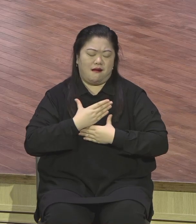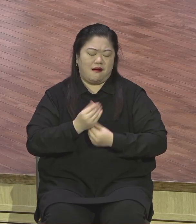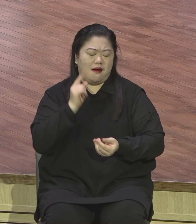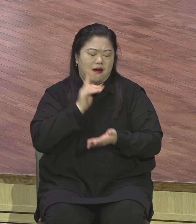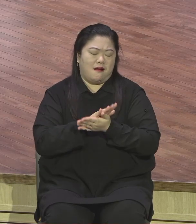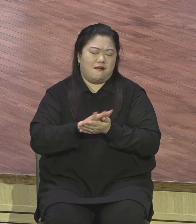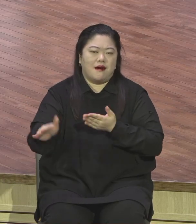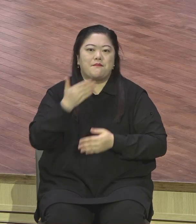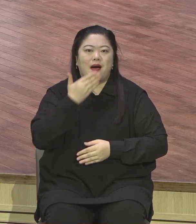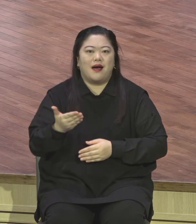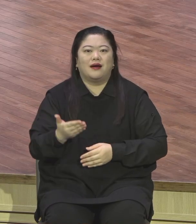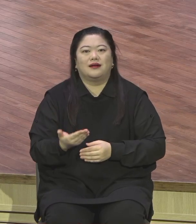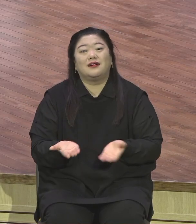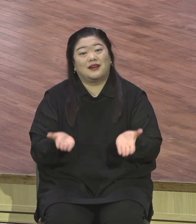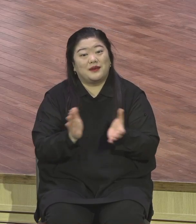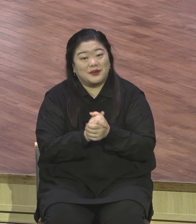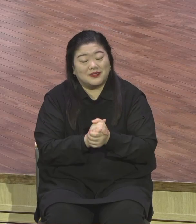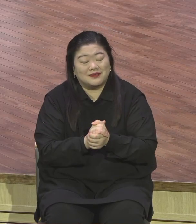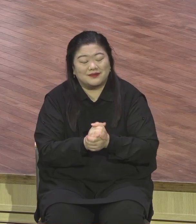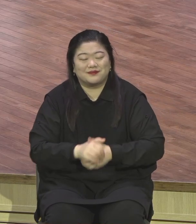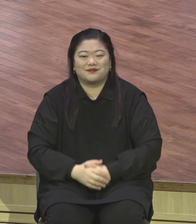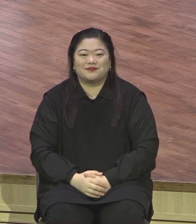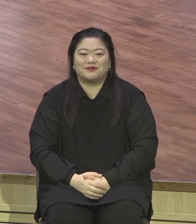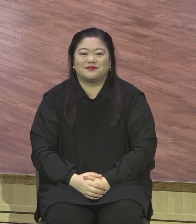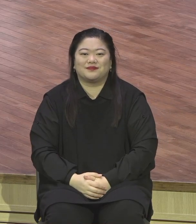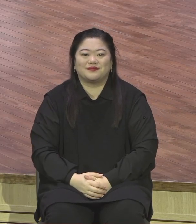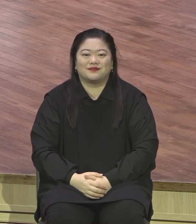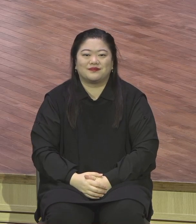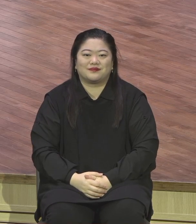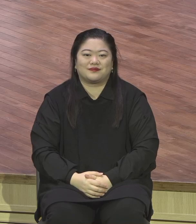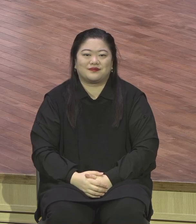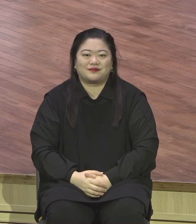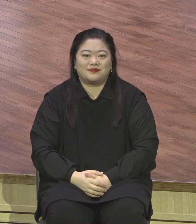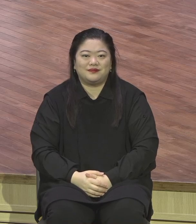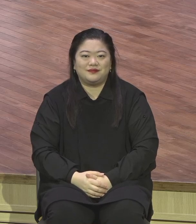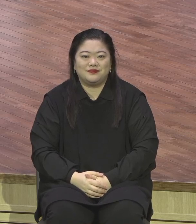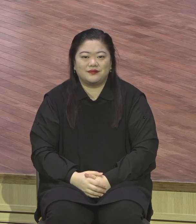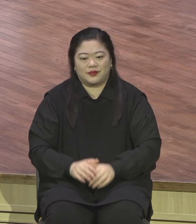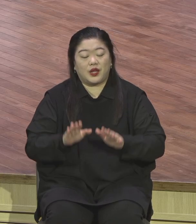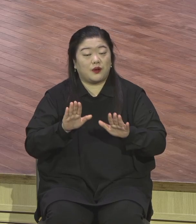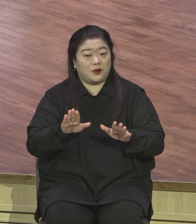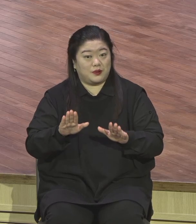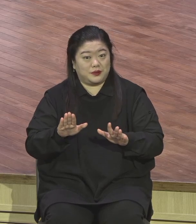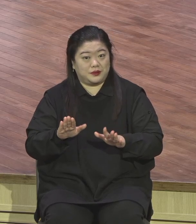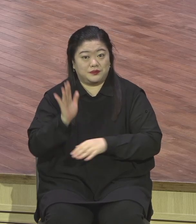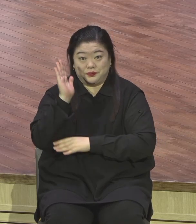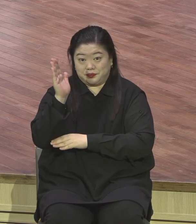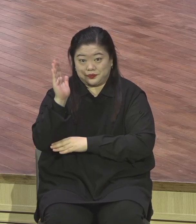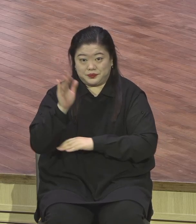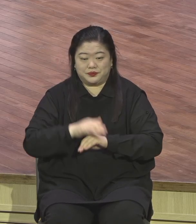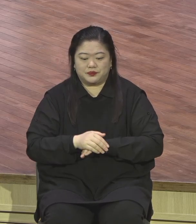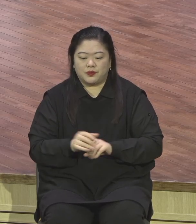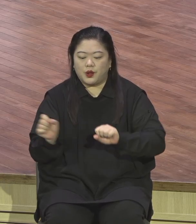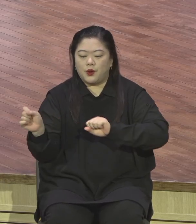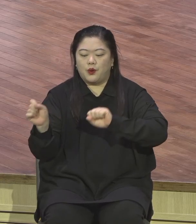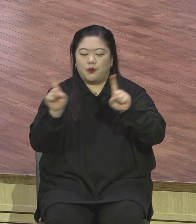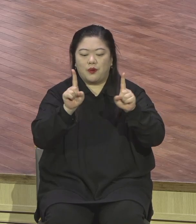예수 안에만 잠안식이 있습니다. 일로 된 말씀 가지고 회복자 예수라는 제목으로